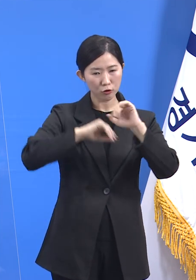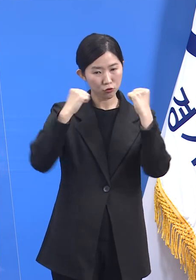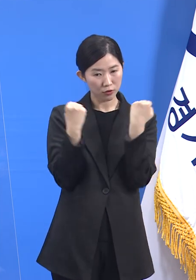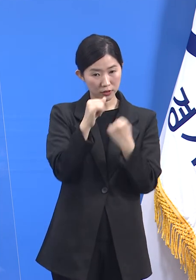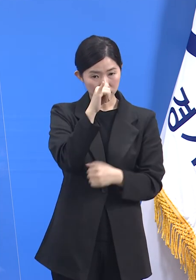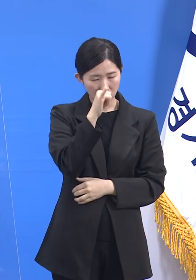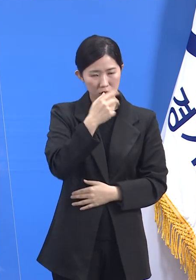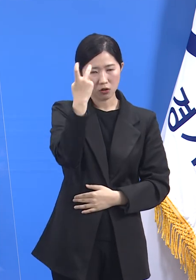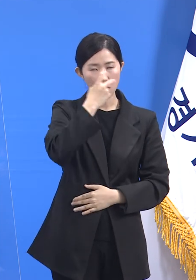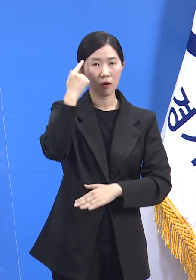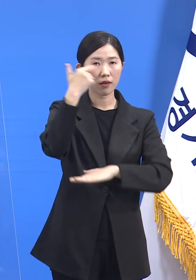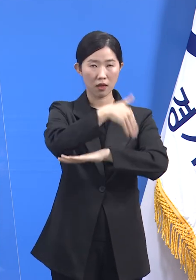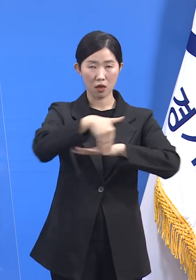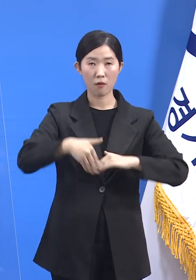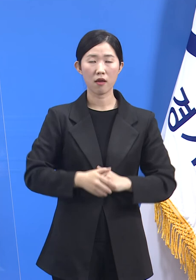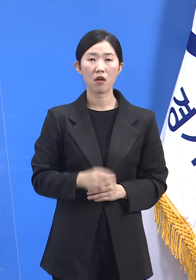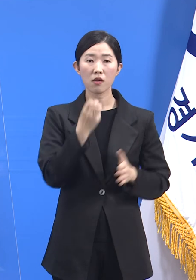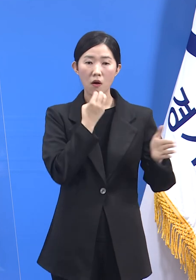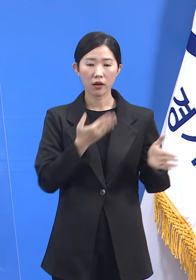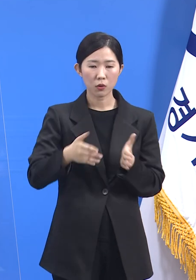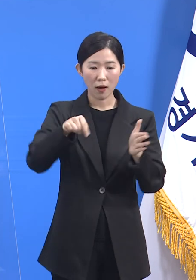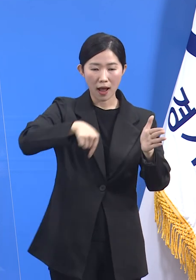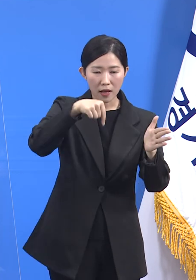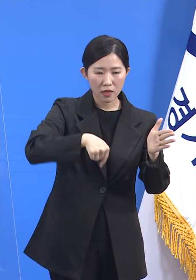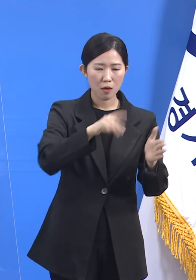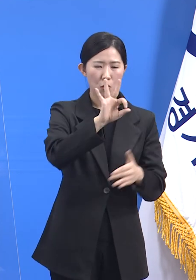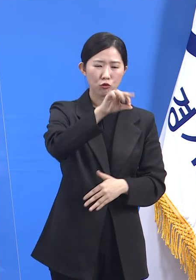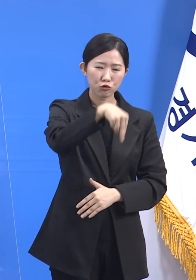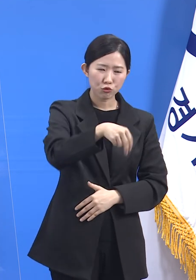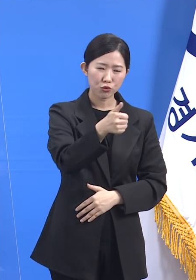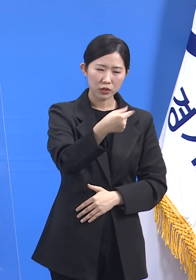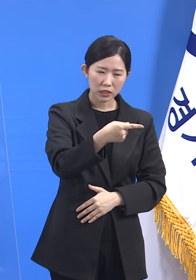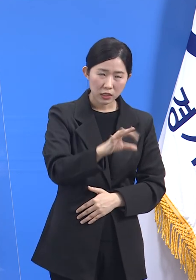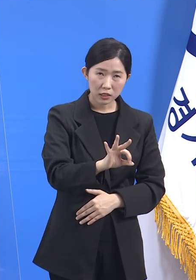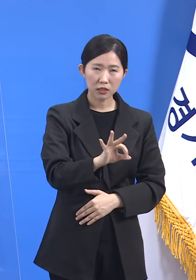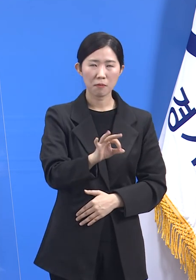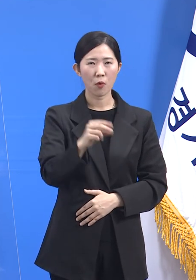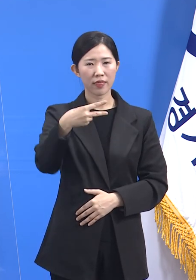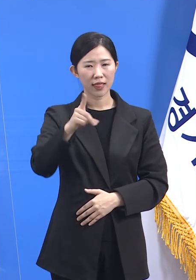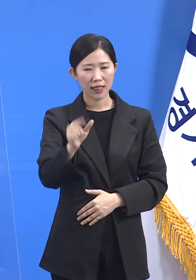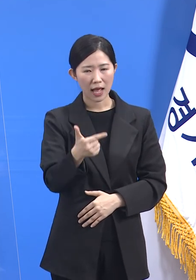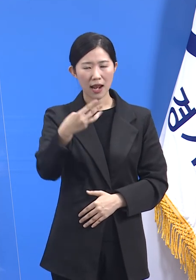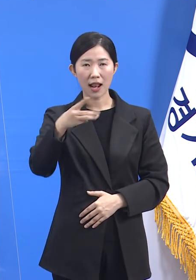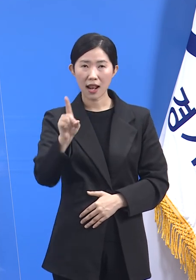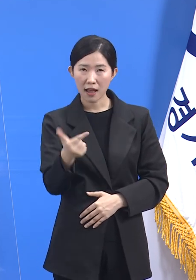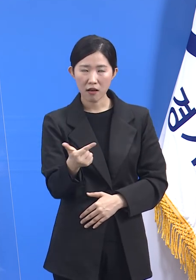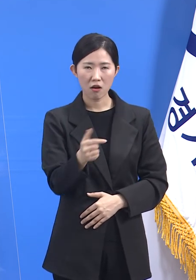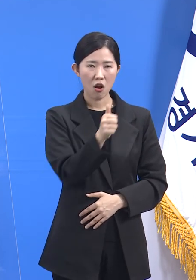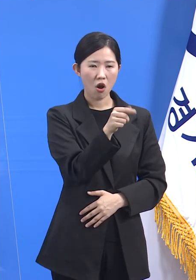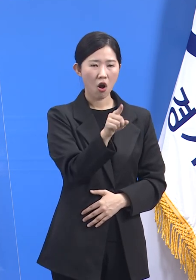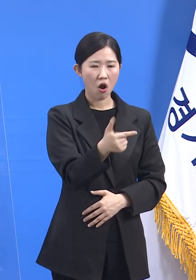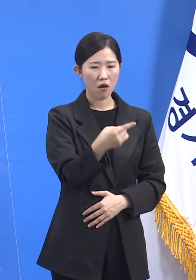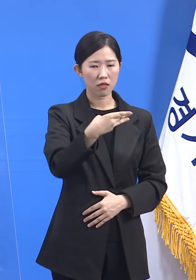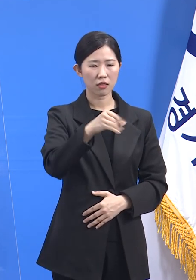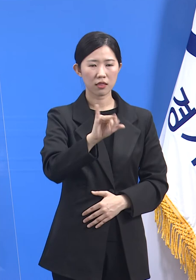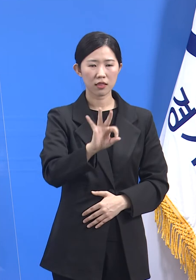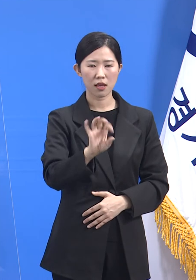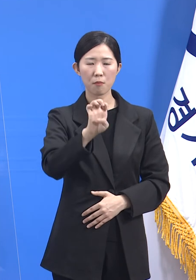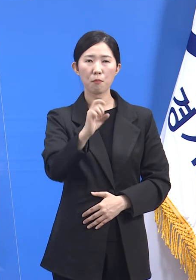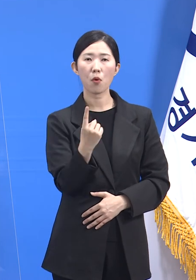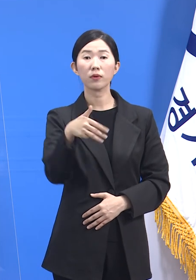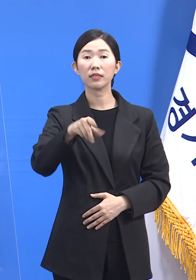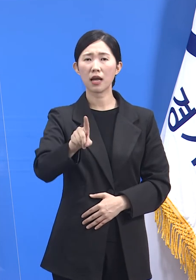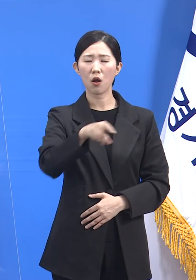점검 대상은 도내 유흥주점, 단란주점, 헌팅포차 등 유흥시설이 대상입니다. 경기도와